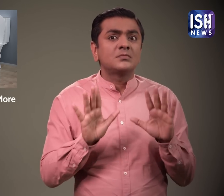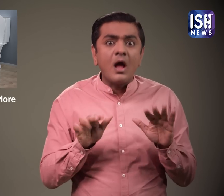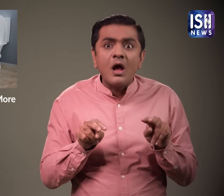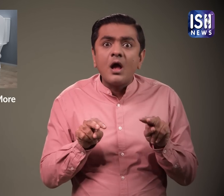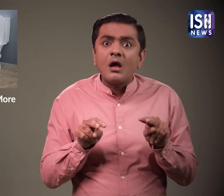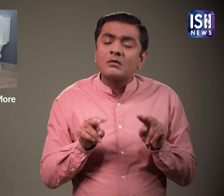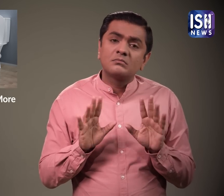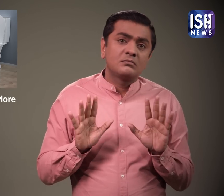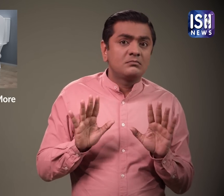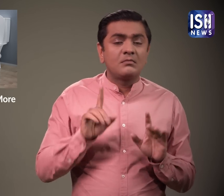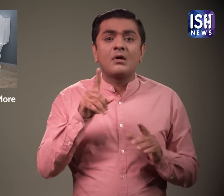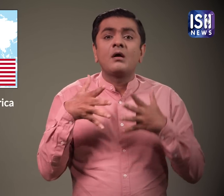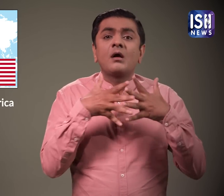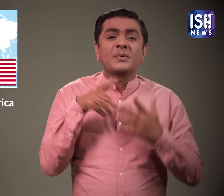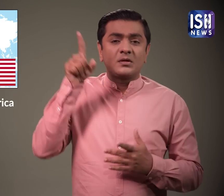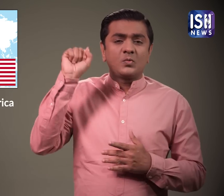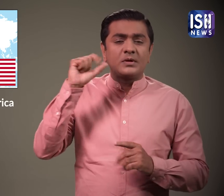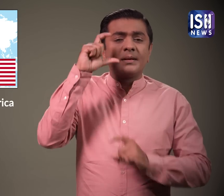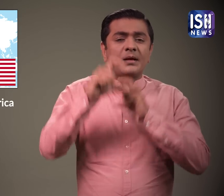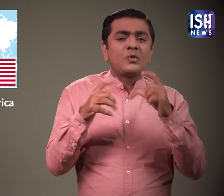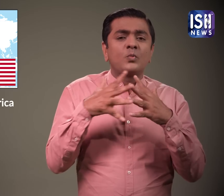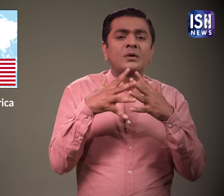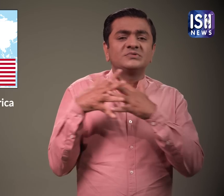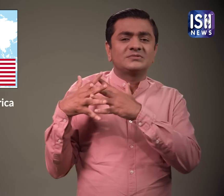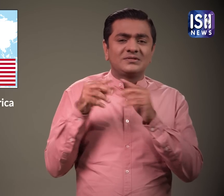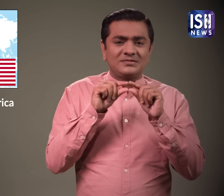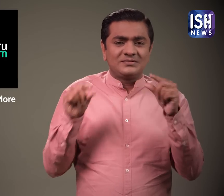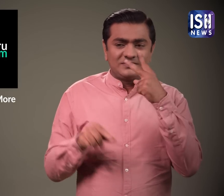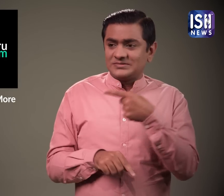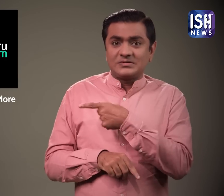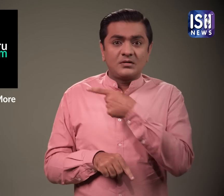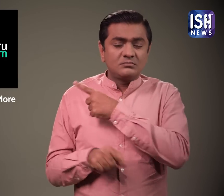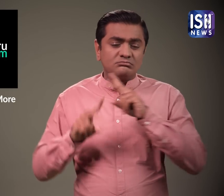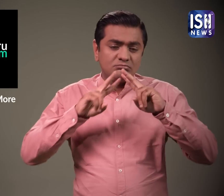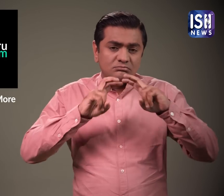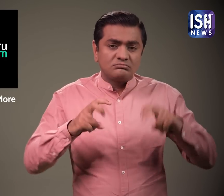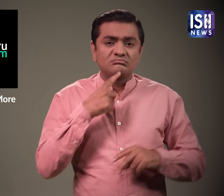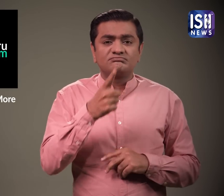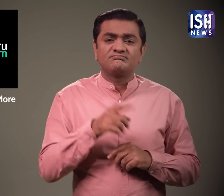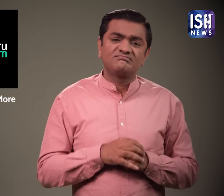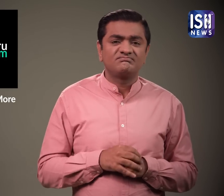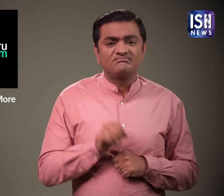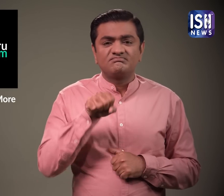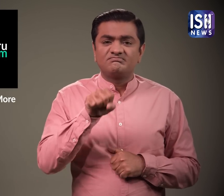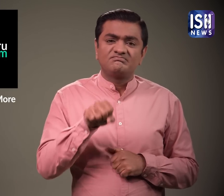फेक्टने की जरूरत है अमेरिका स्थित waterfilterguru.com के शोत करताओं ने अध्यायन किया और कहा कि